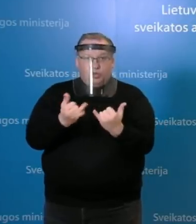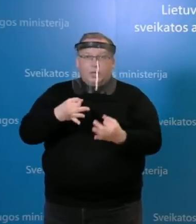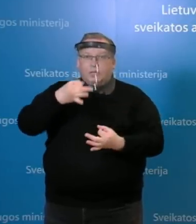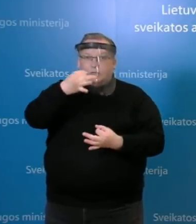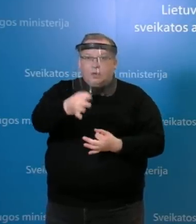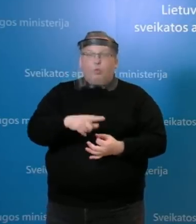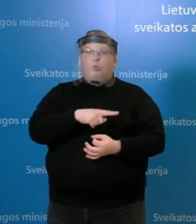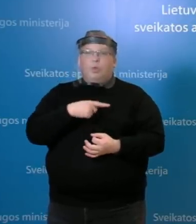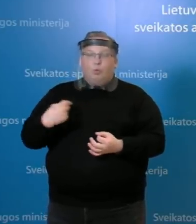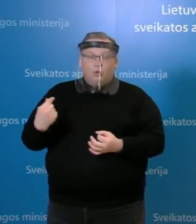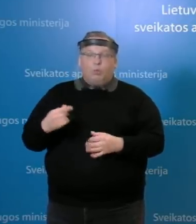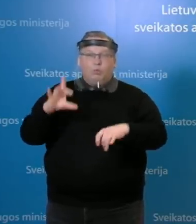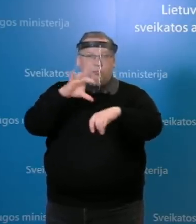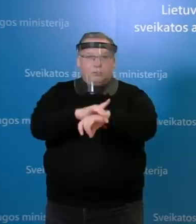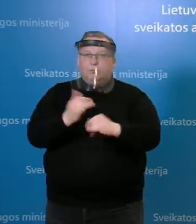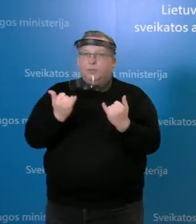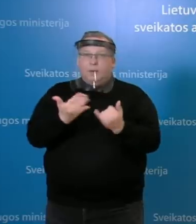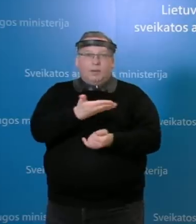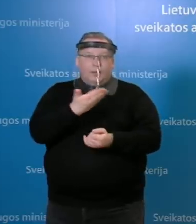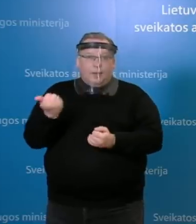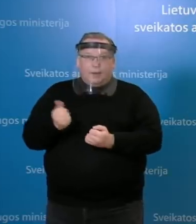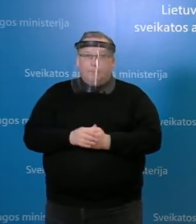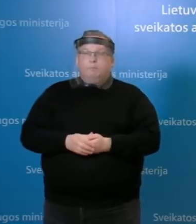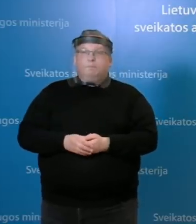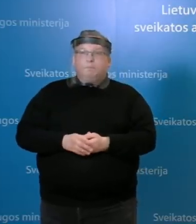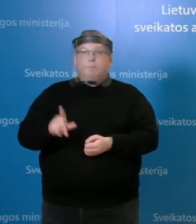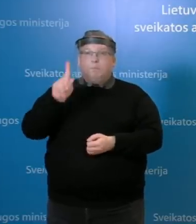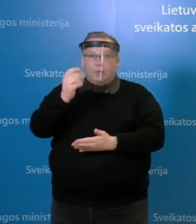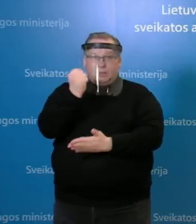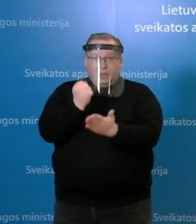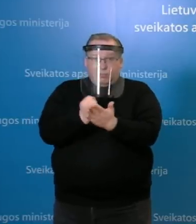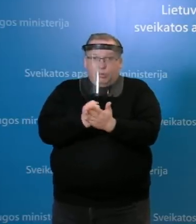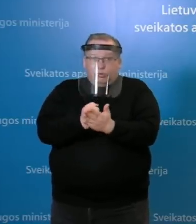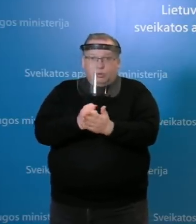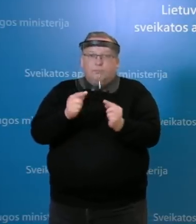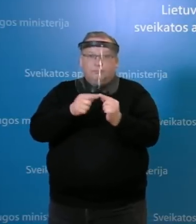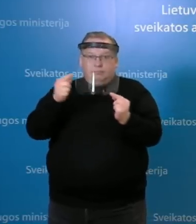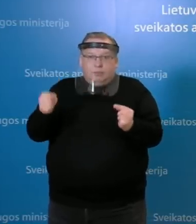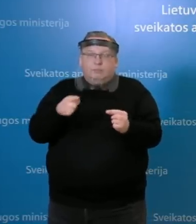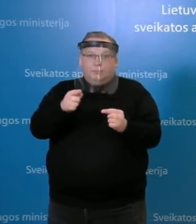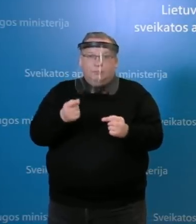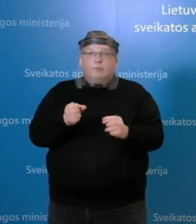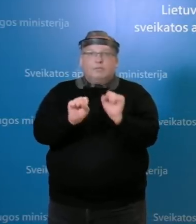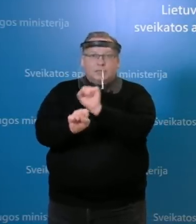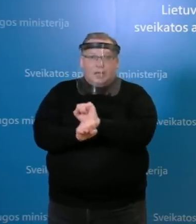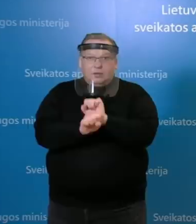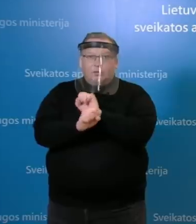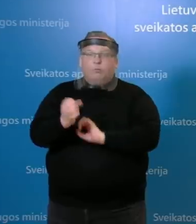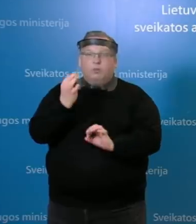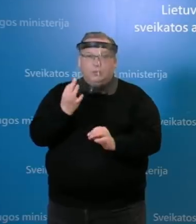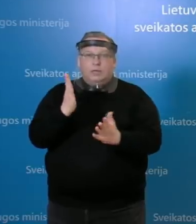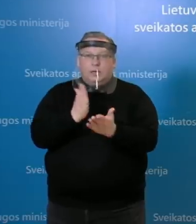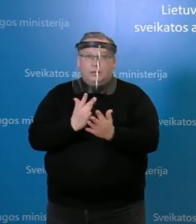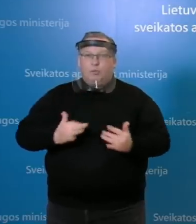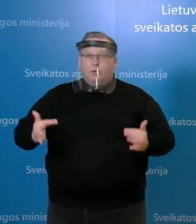daugiau teigiamų atsakymų nėra šiuo metu. Bet darbuotojai periodinis ištirimas šioje asmens veikatos priežiūros įsteigoje tikrai yra